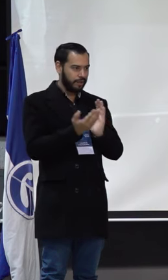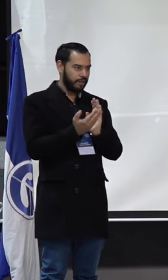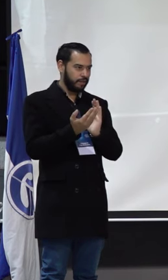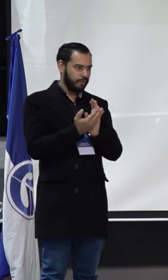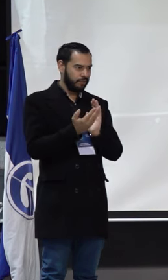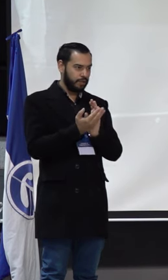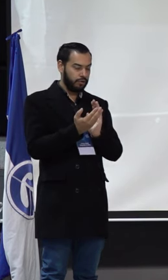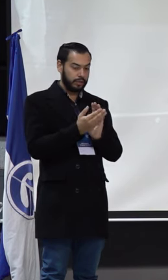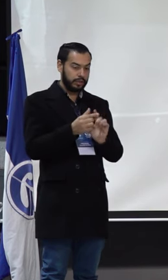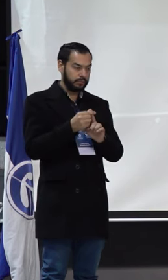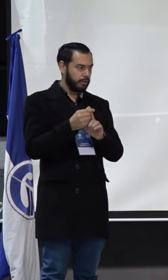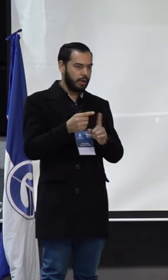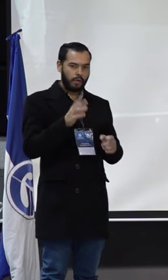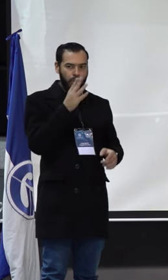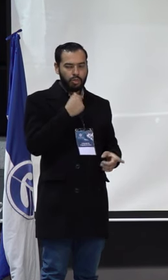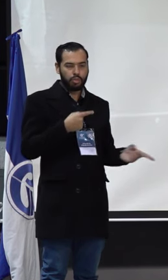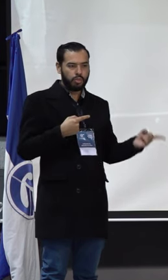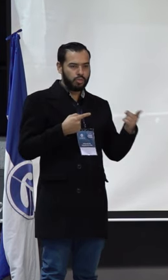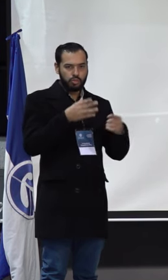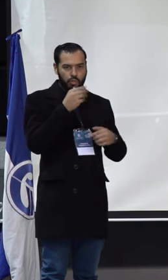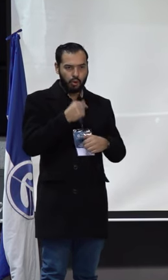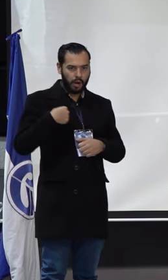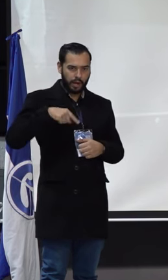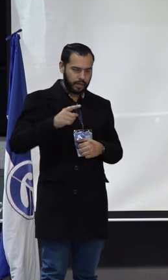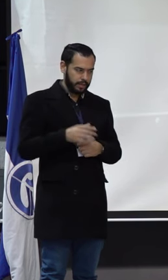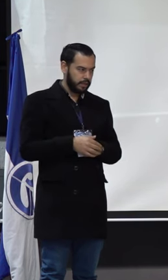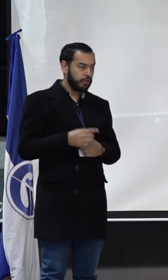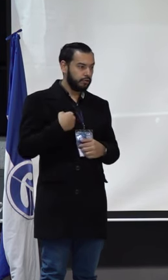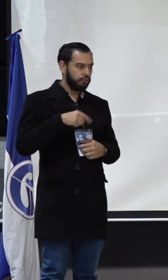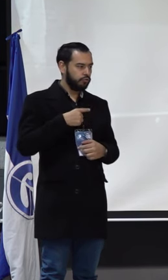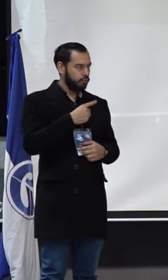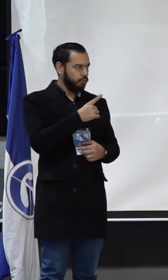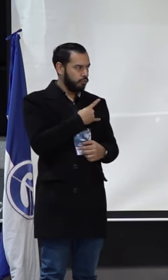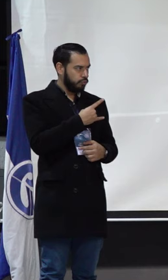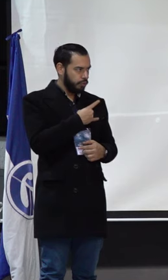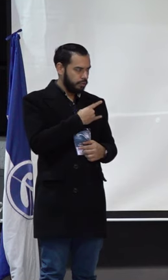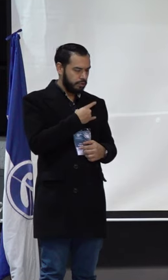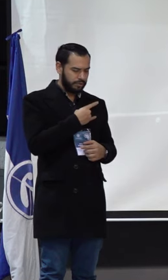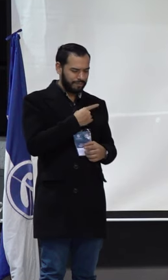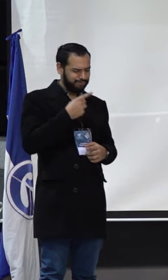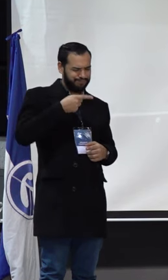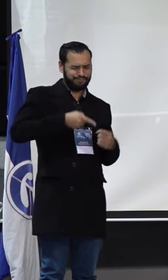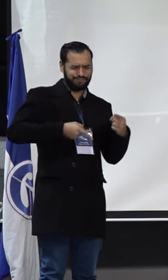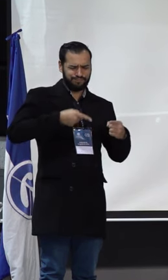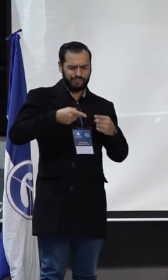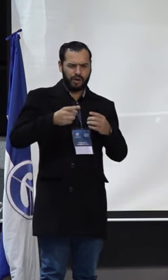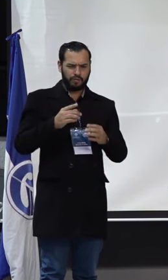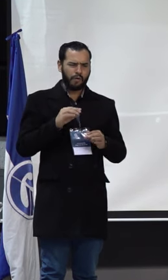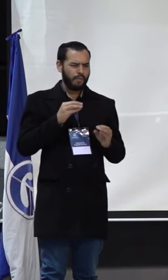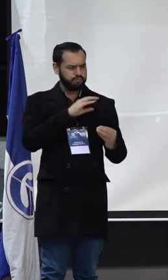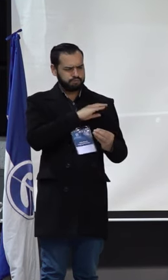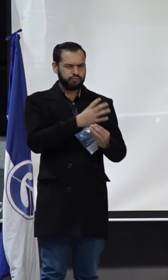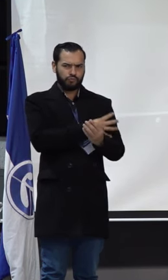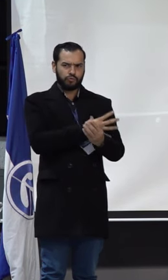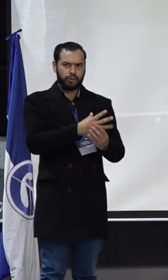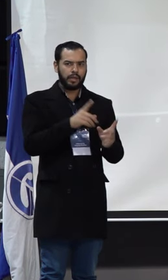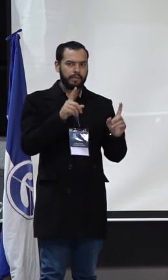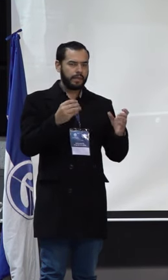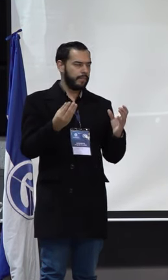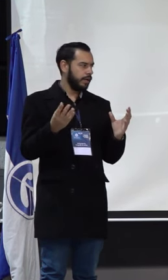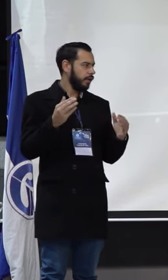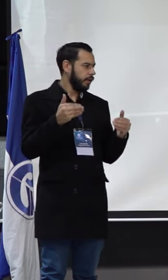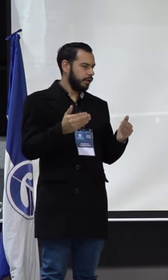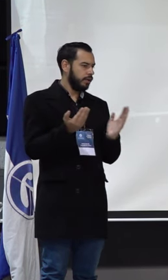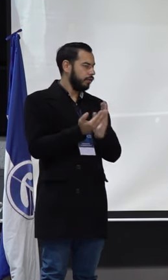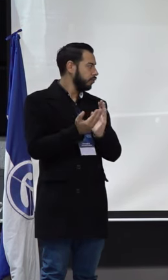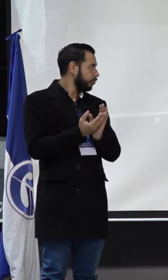especiales, cuando nosotros, como la universidad rectora en el país que fortalece el tema de la educación inclusiva, tiene